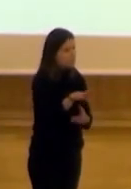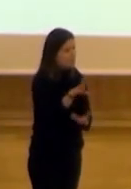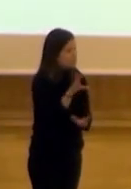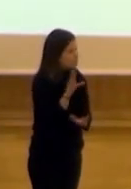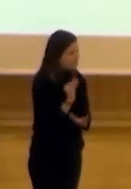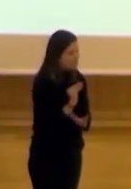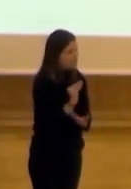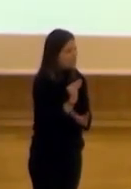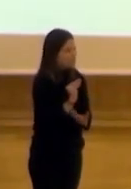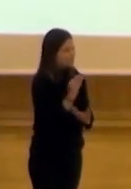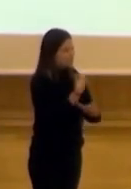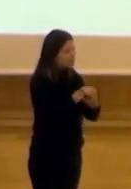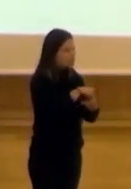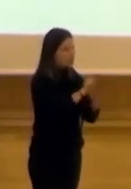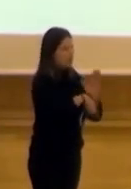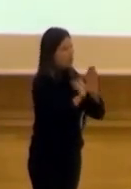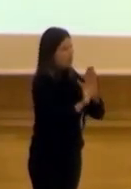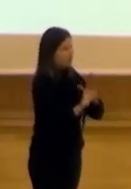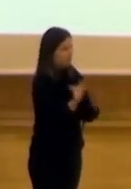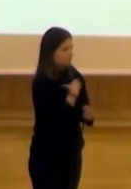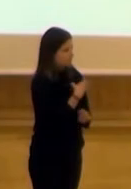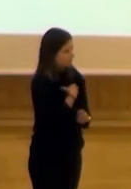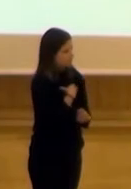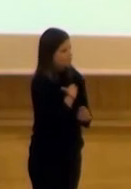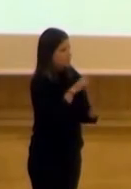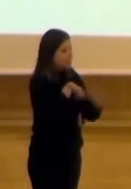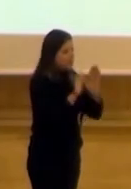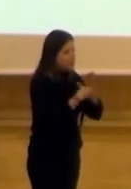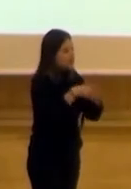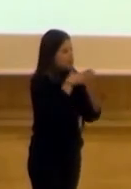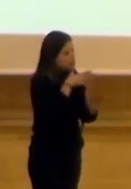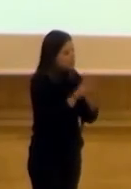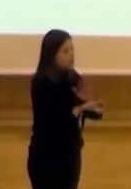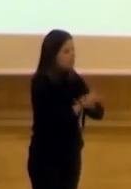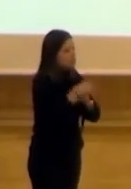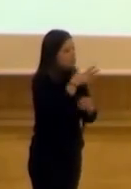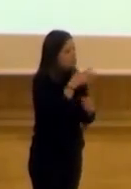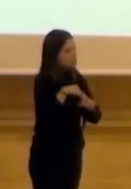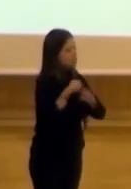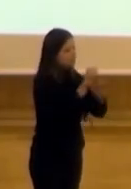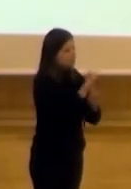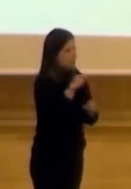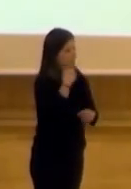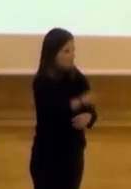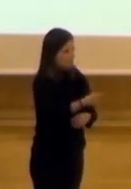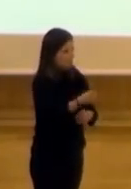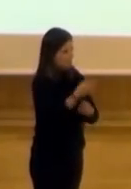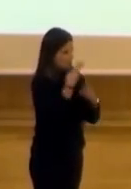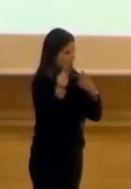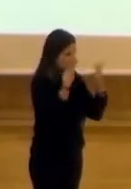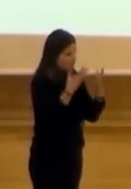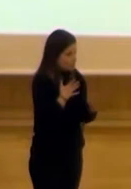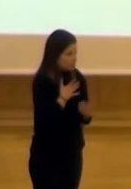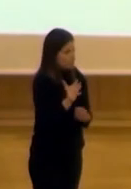que eso no entra en los marcos jurídicos y que los marcos jurídicos están hechos por alguna razón que es para proteger valores públicos. Entonces, mi